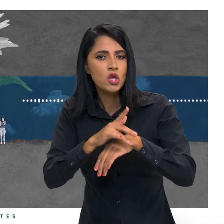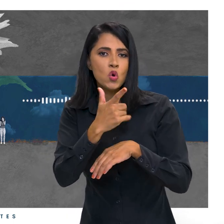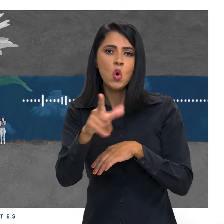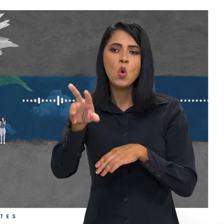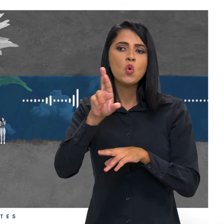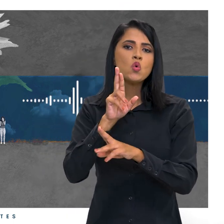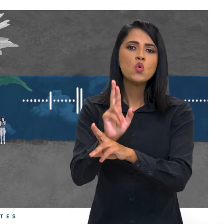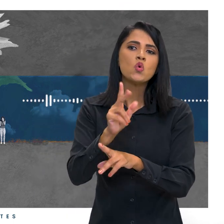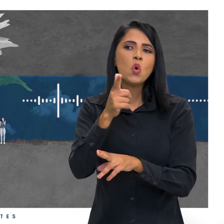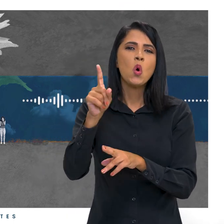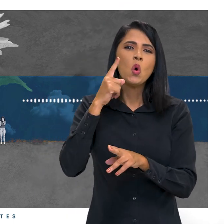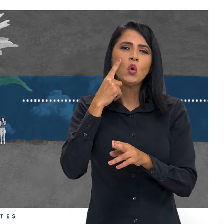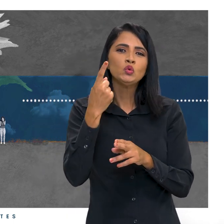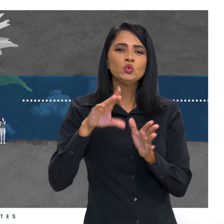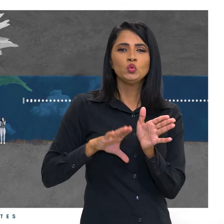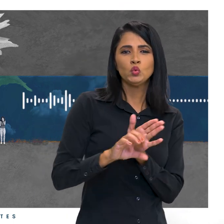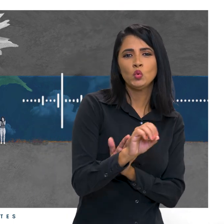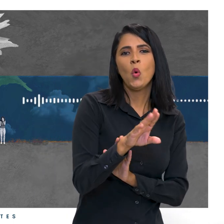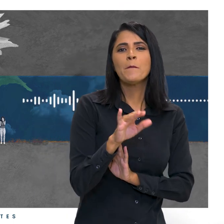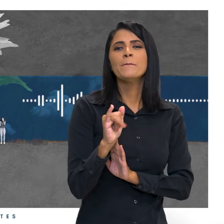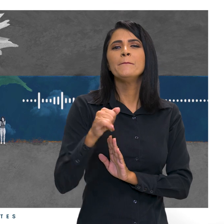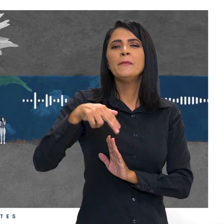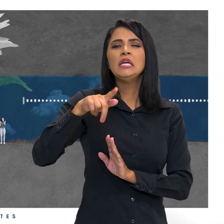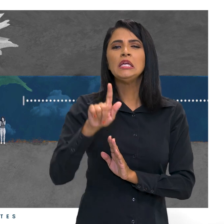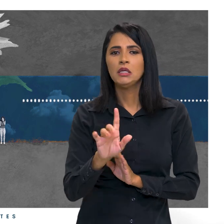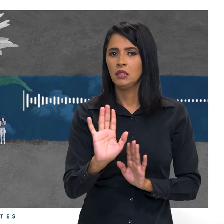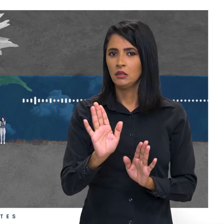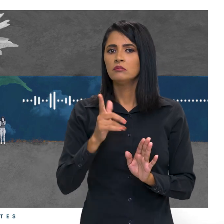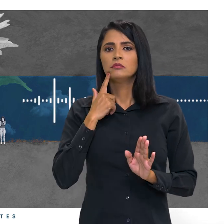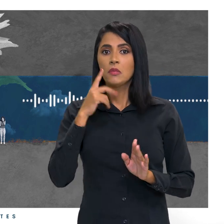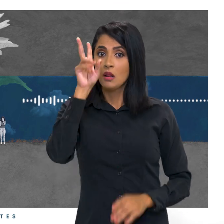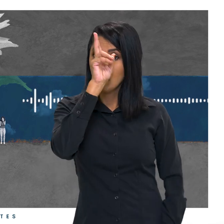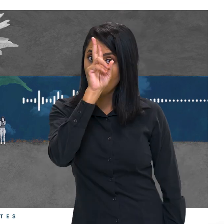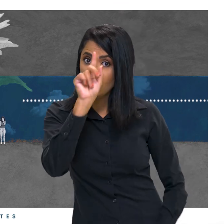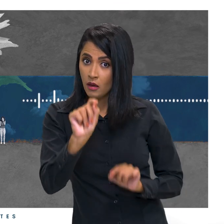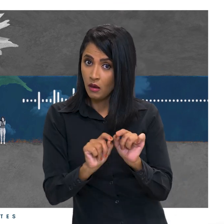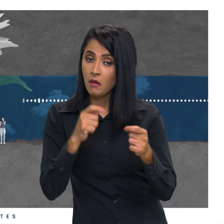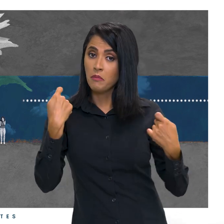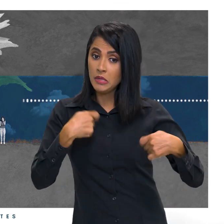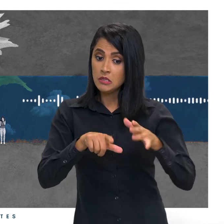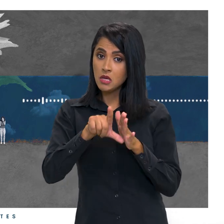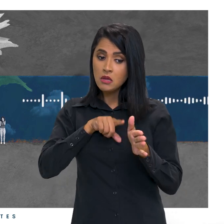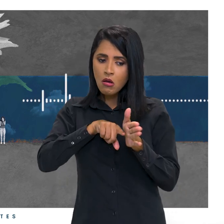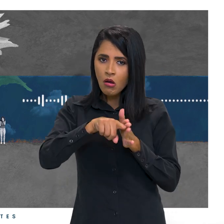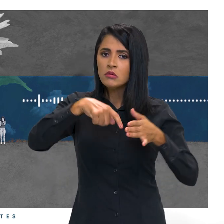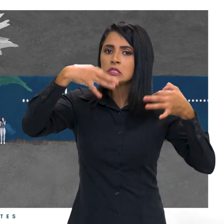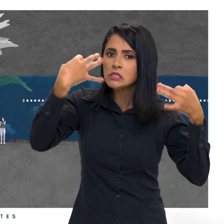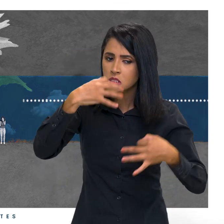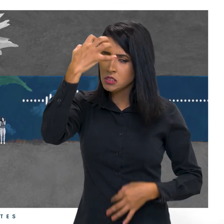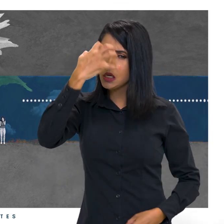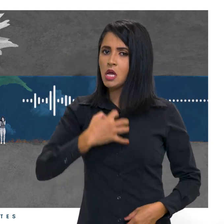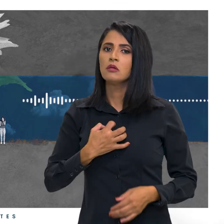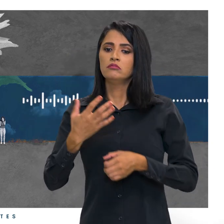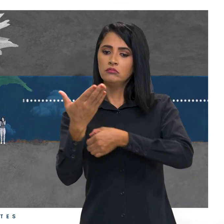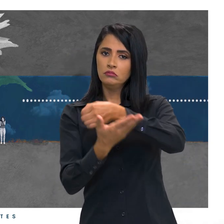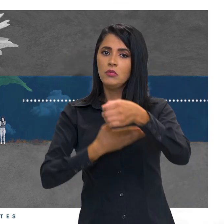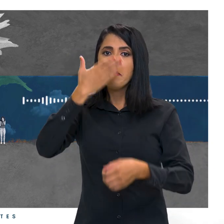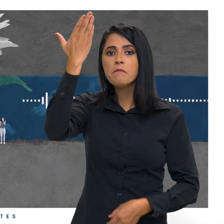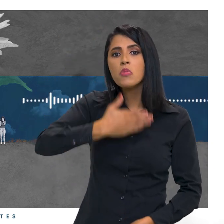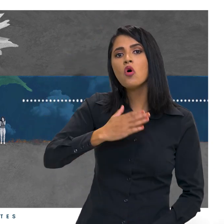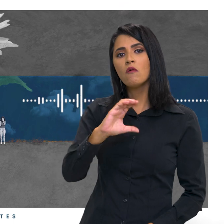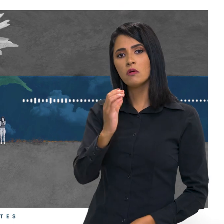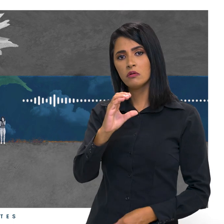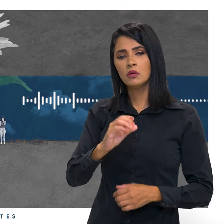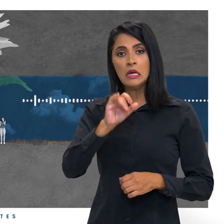buscadores, como o Google ou o Bing. Por isso, é bom lembrar. É preciso uma investigação séria, baseada em evidências científicas.